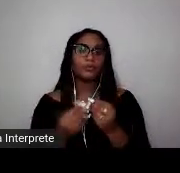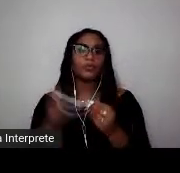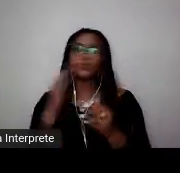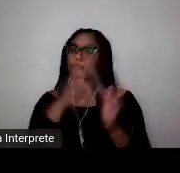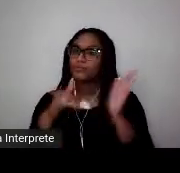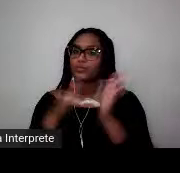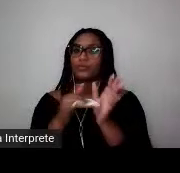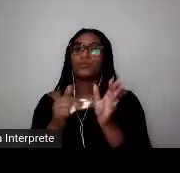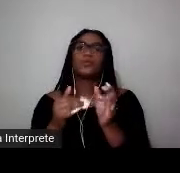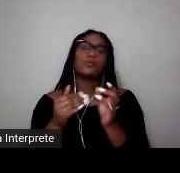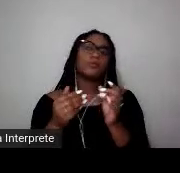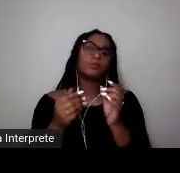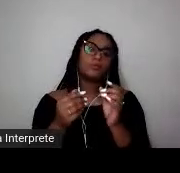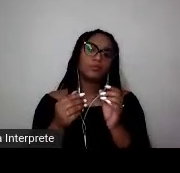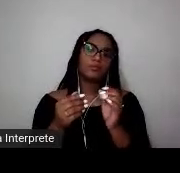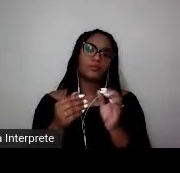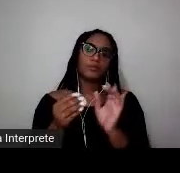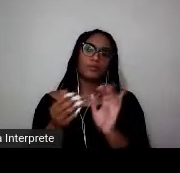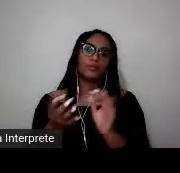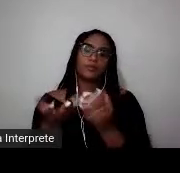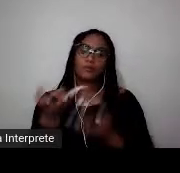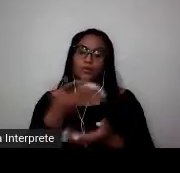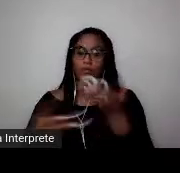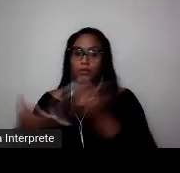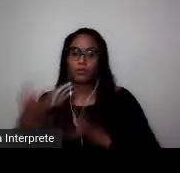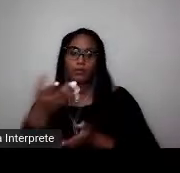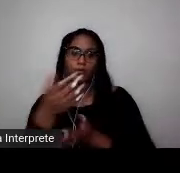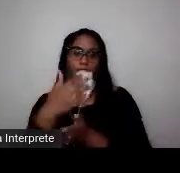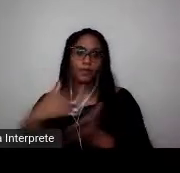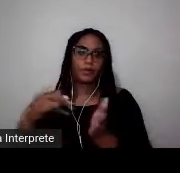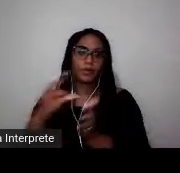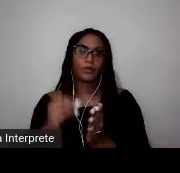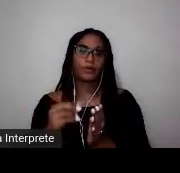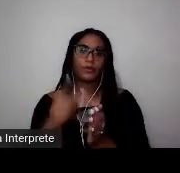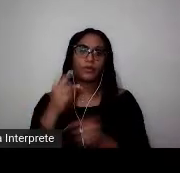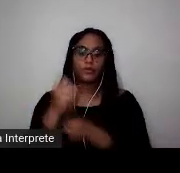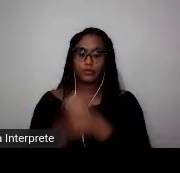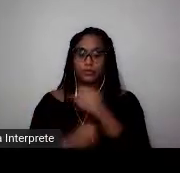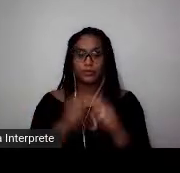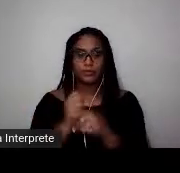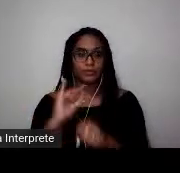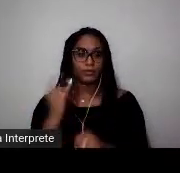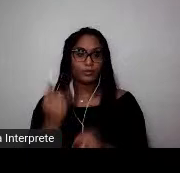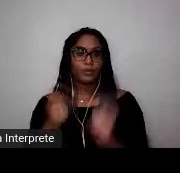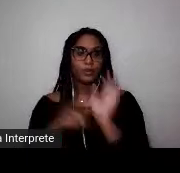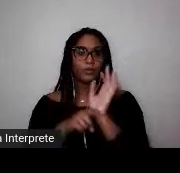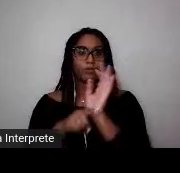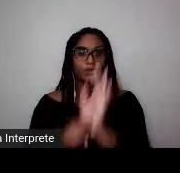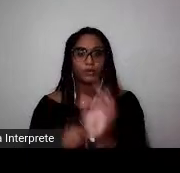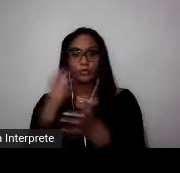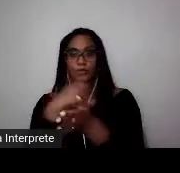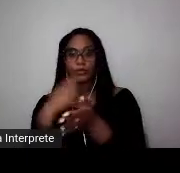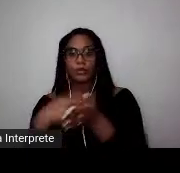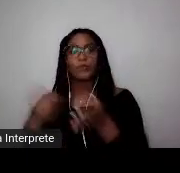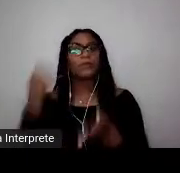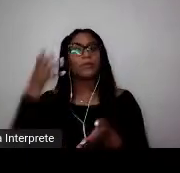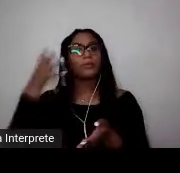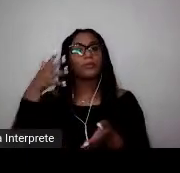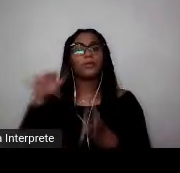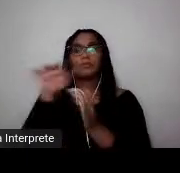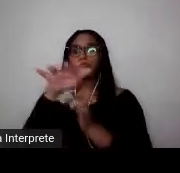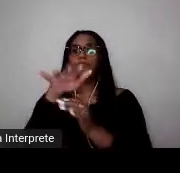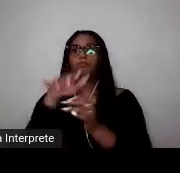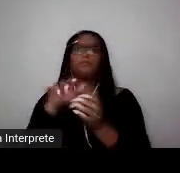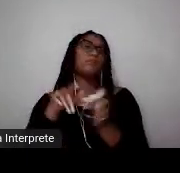generosamente oferecido ao longo dos últimos anos por vocês, através dos seus escritos, palestras e pesquisas.